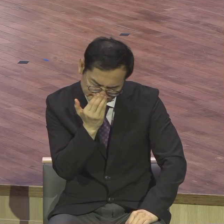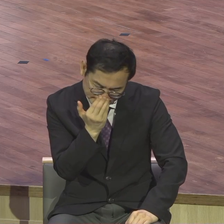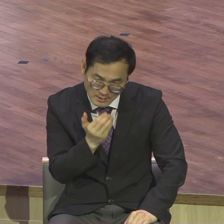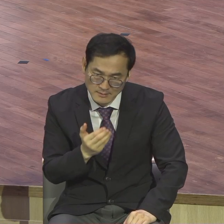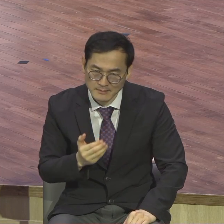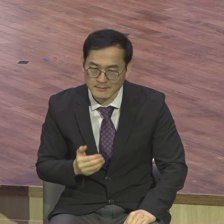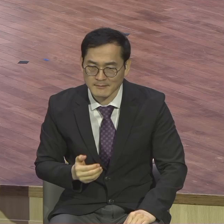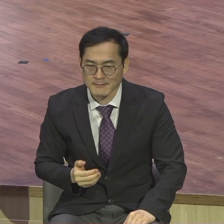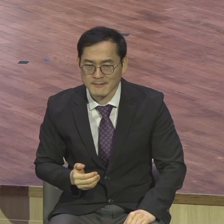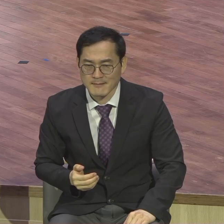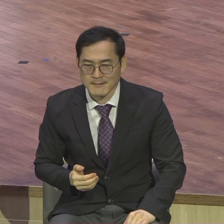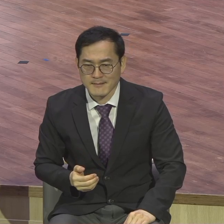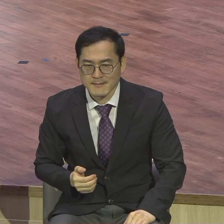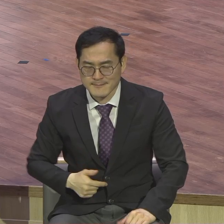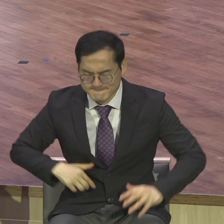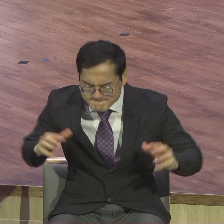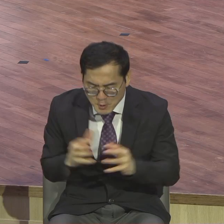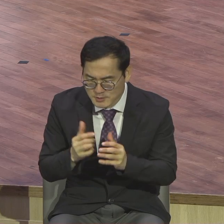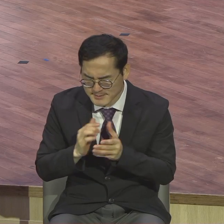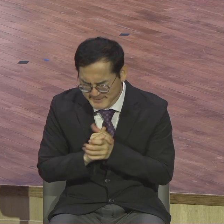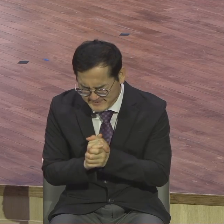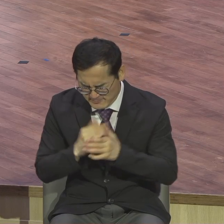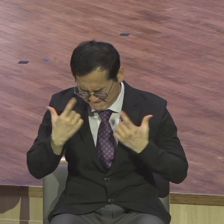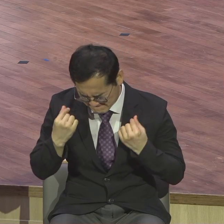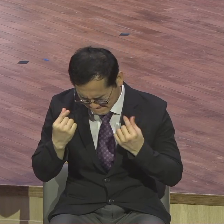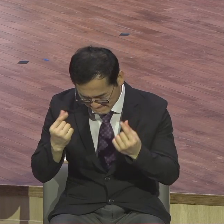끊임없이 확산해 나갔는데